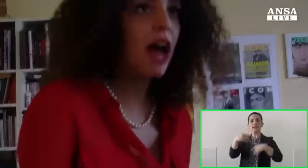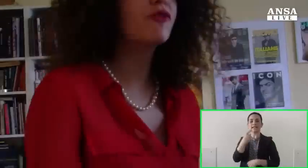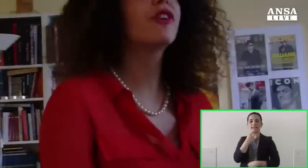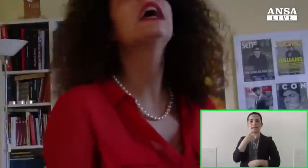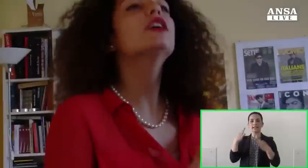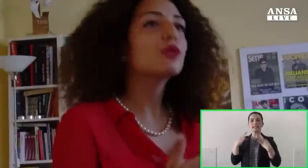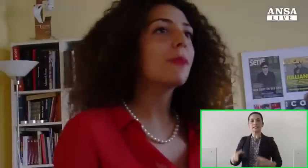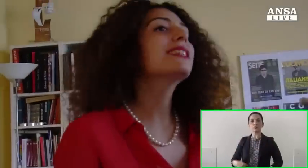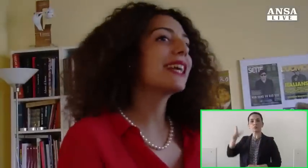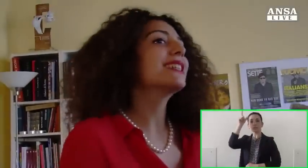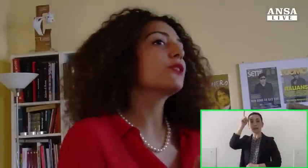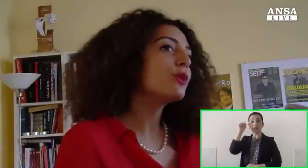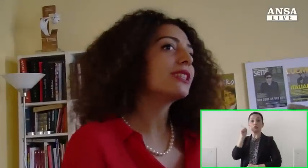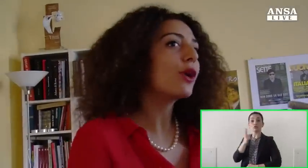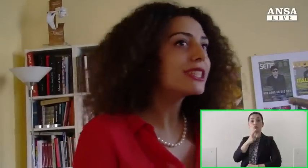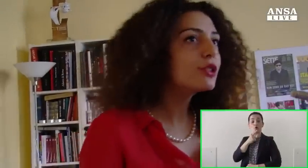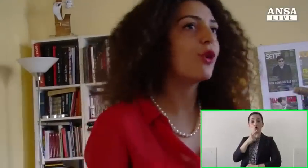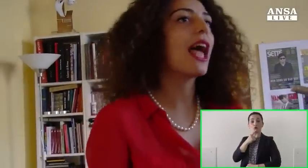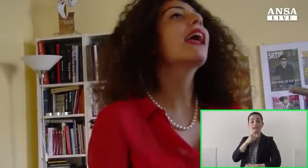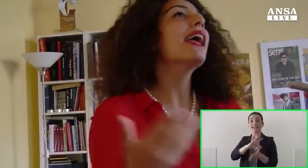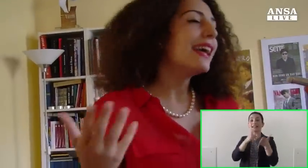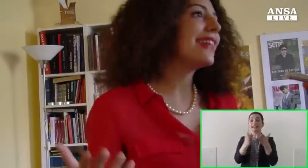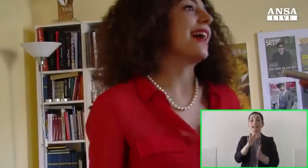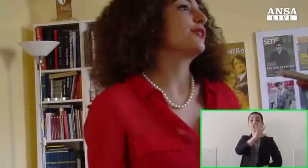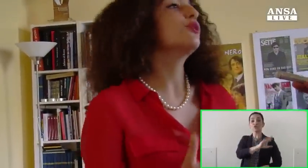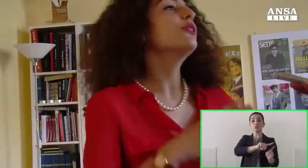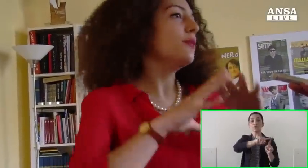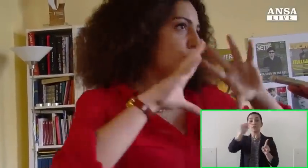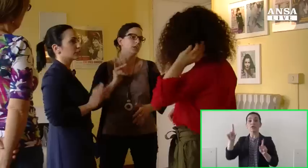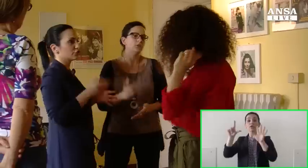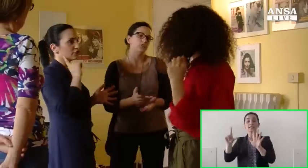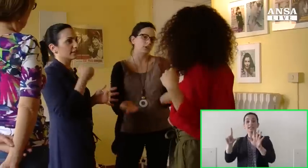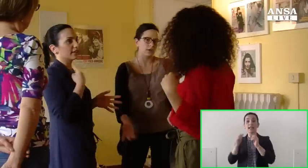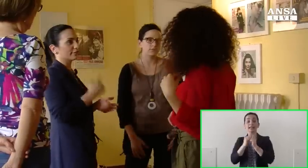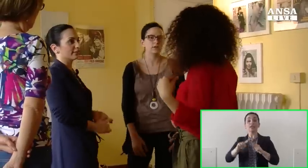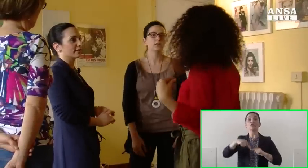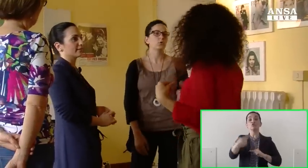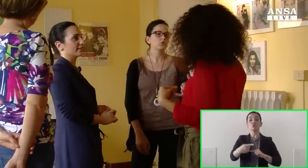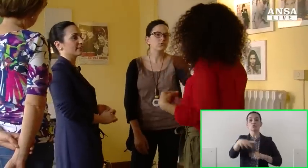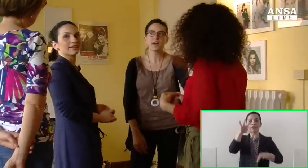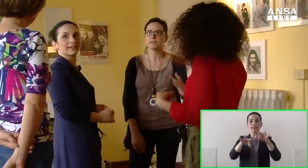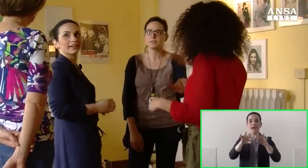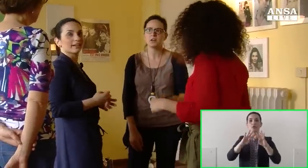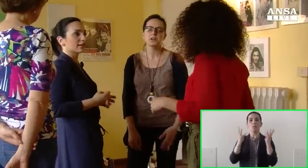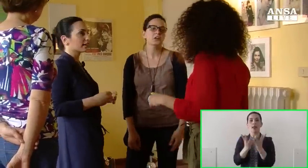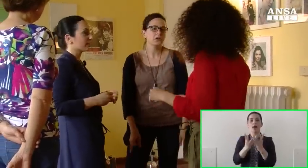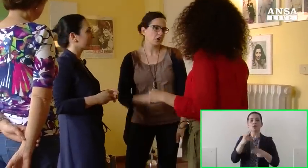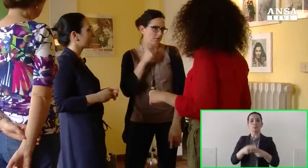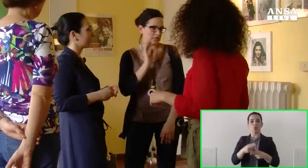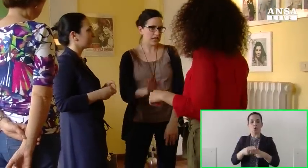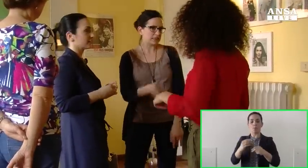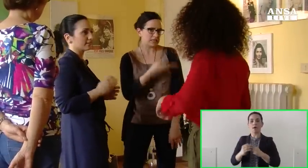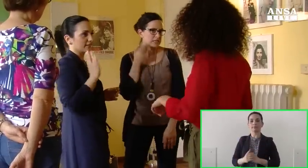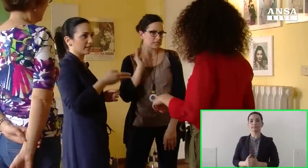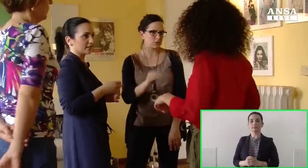organizzato dall'Istituto Statale per i Sordi dal 5 al 7 giugno al Teatro Palladium di Roma.